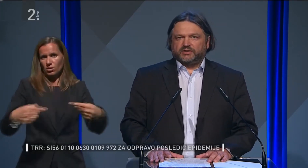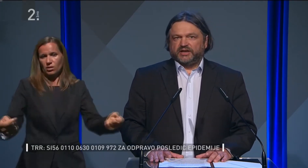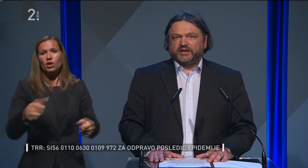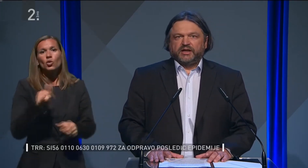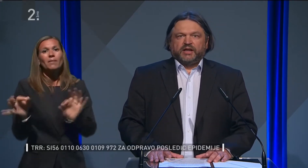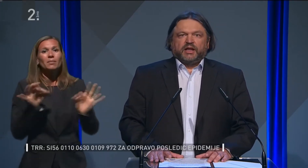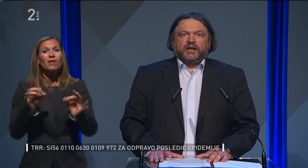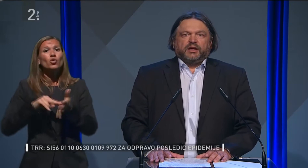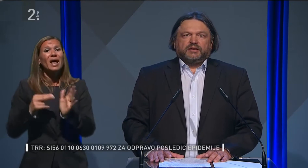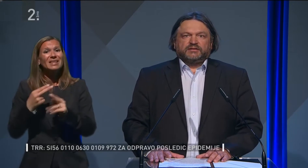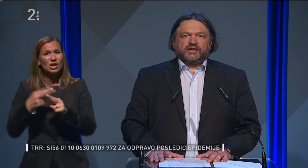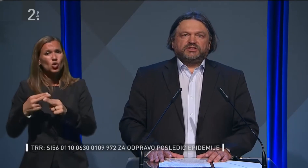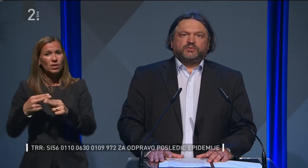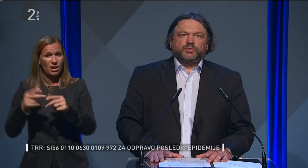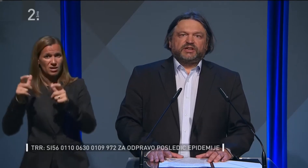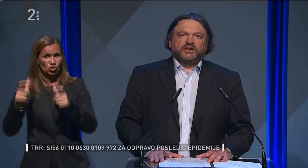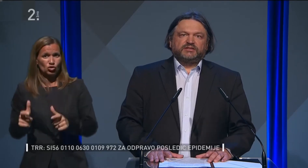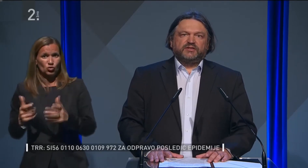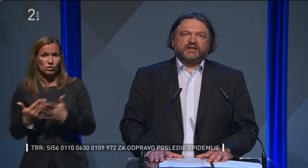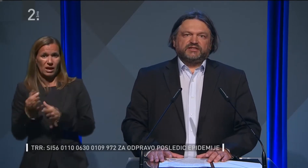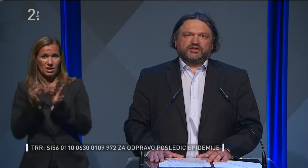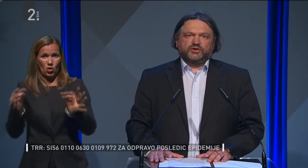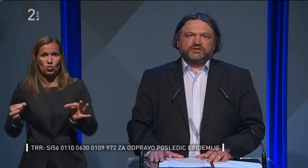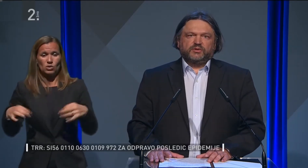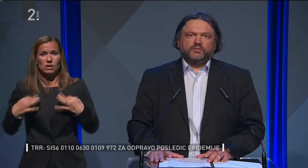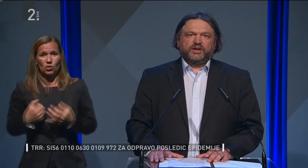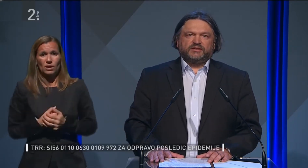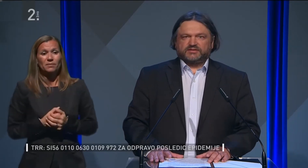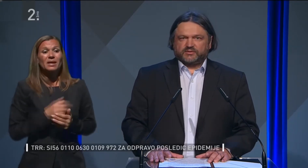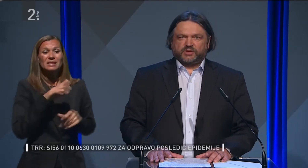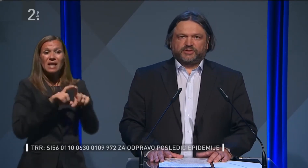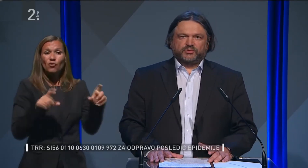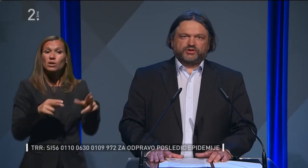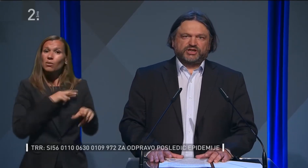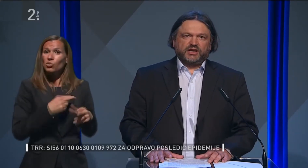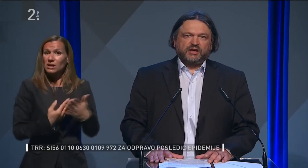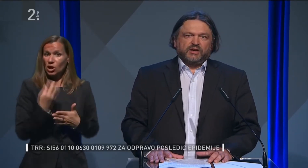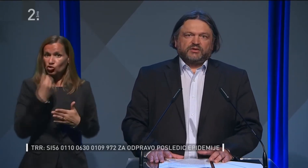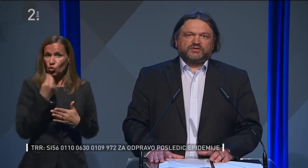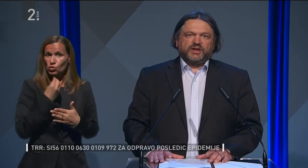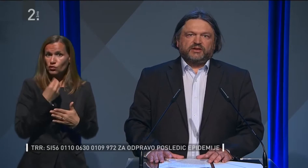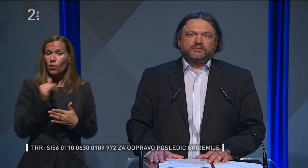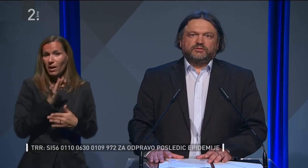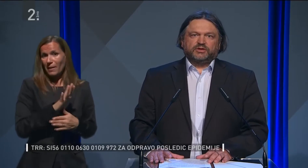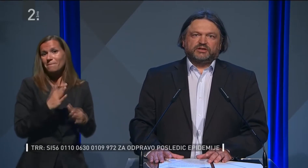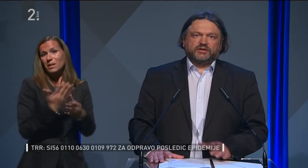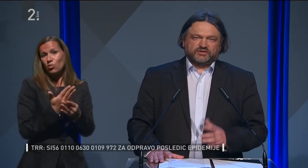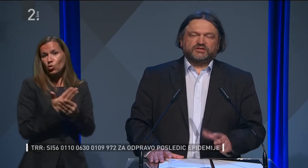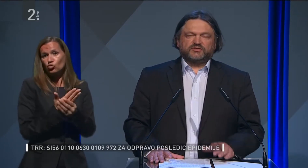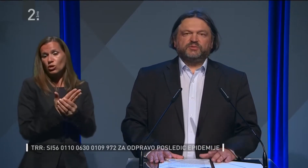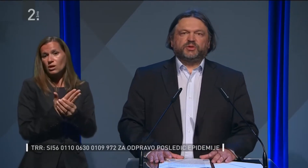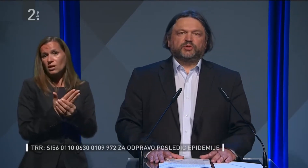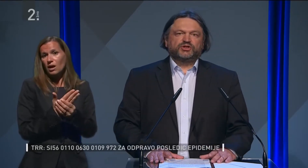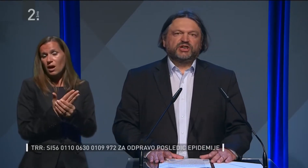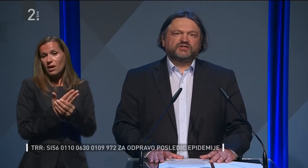javno zdravje. Zavod Republike Slovenije za šolstvo pa je svoja priporočila v smerju, torej